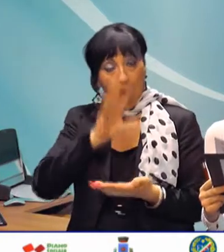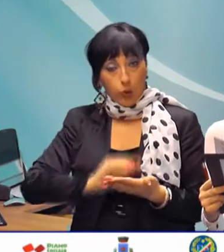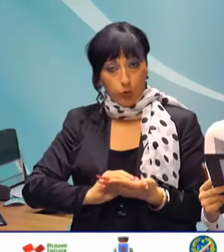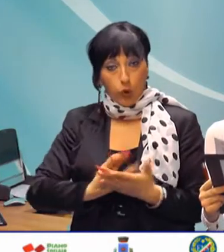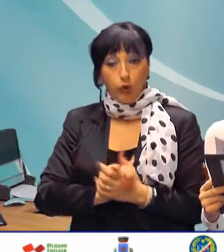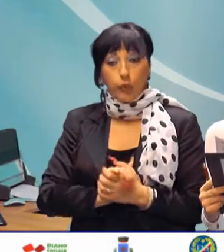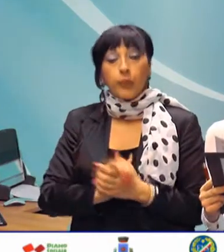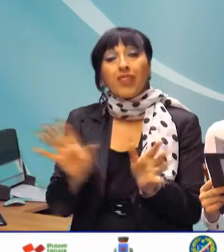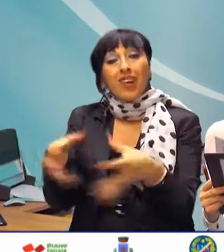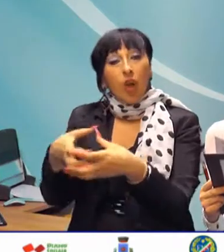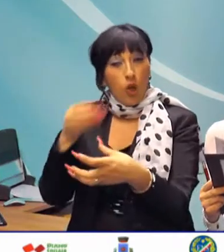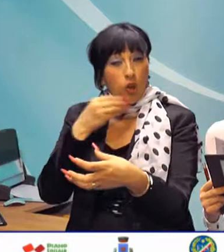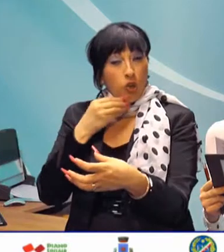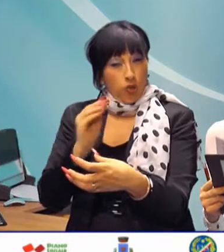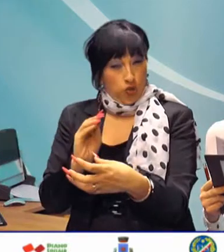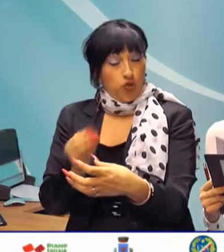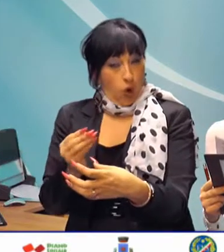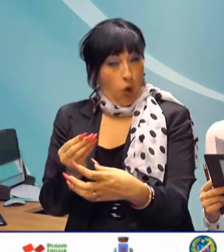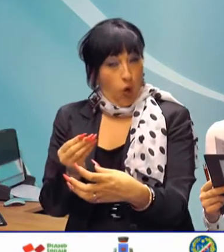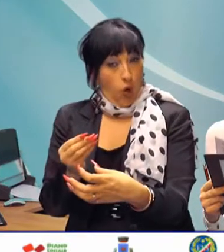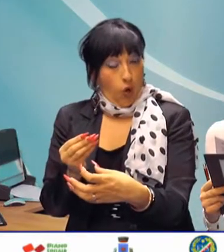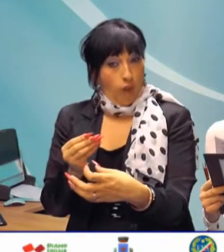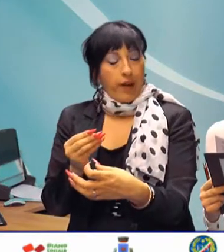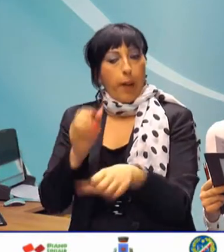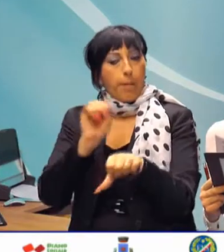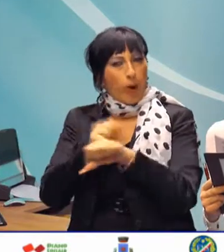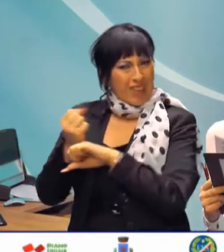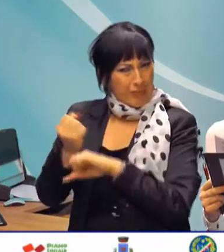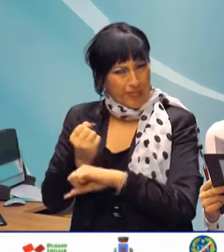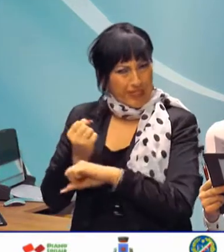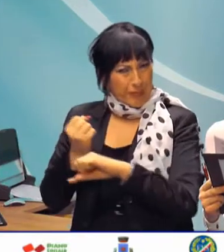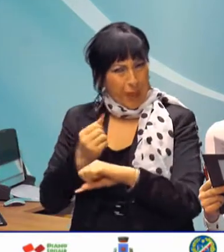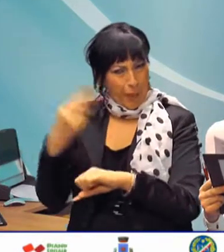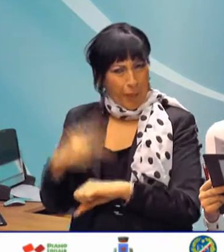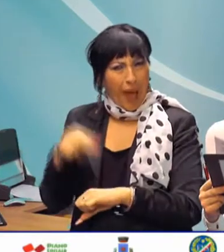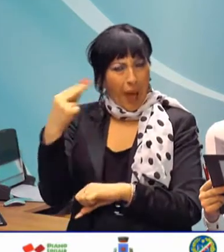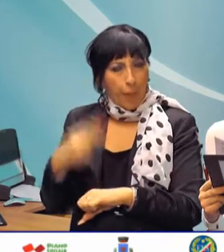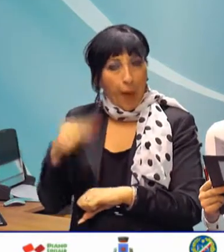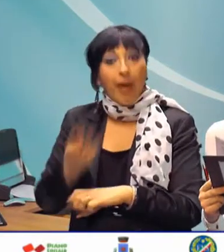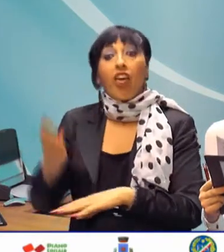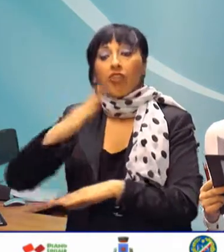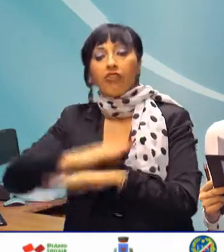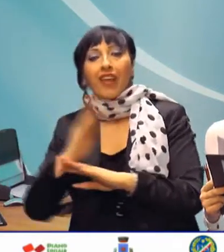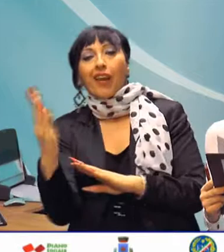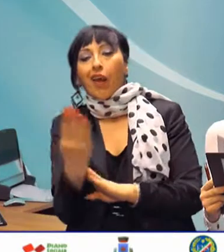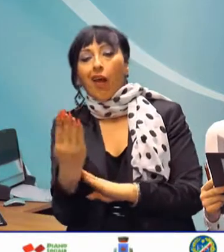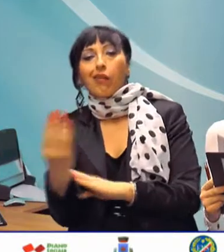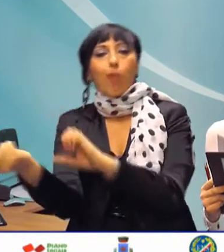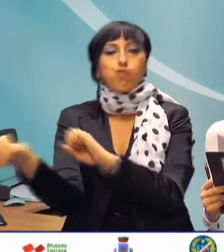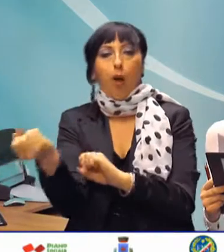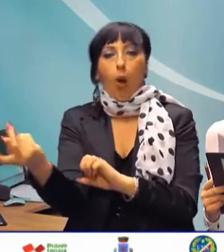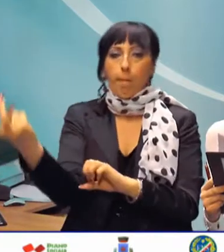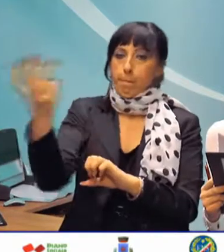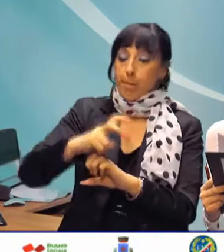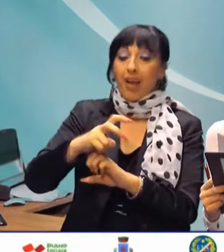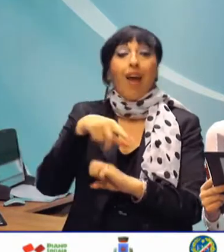Un gruppo di giovani, dopo aver tentato in vano di sfondare la porta, ha buttato giù una finestra laterale. Il parroco